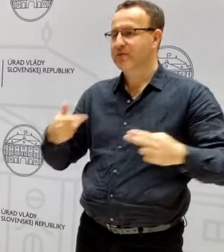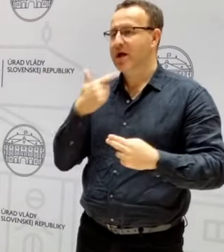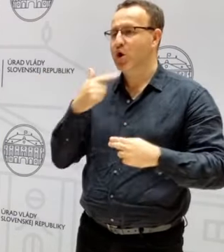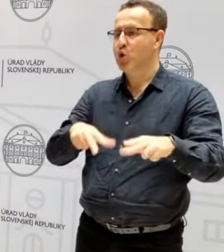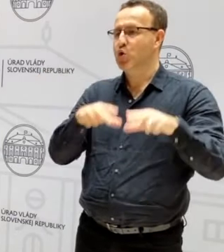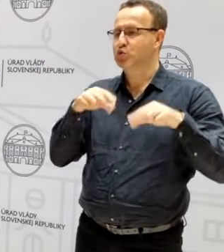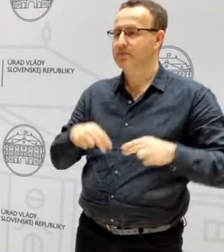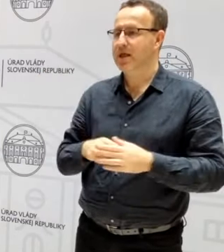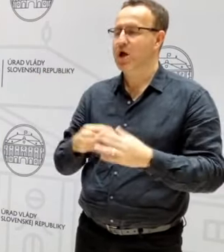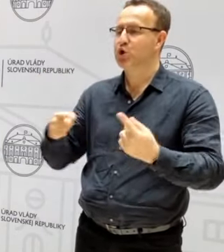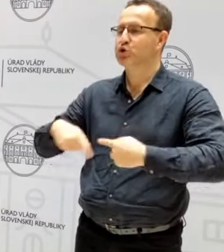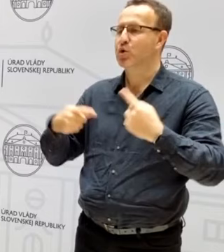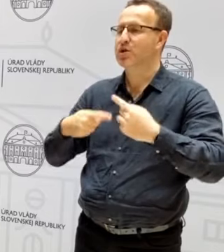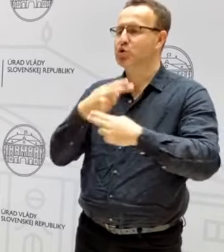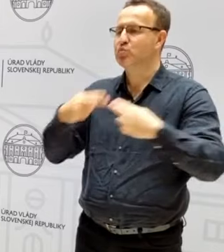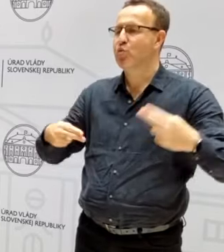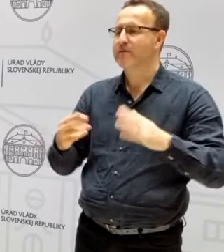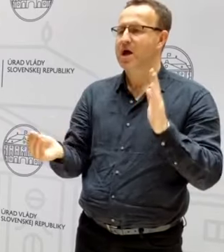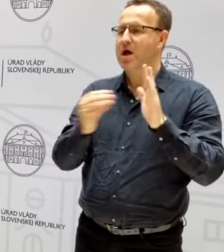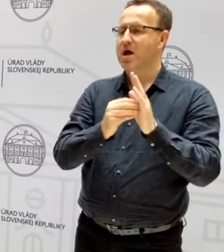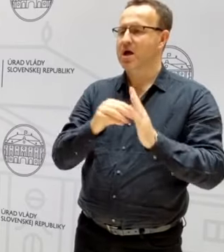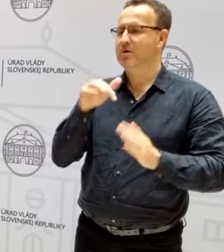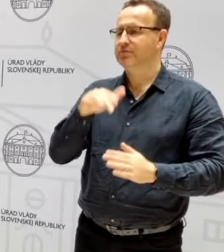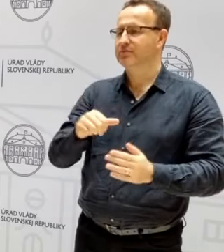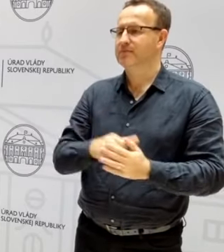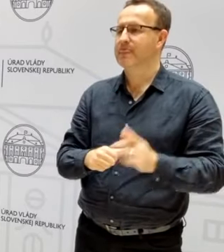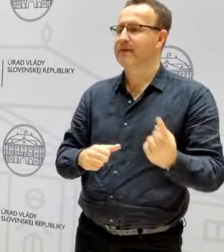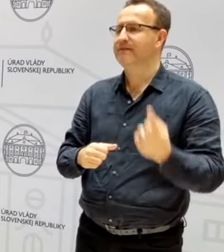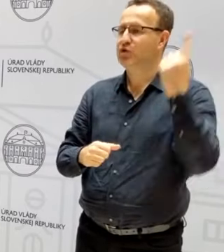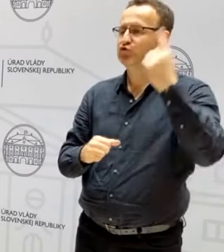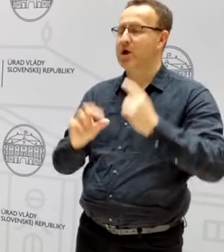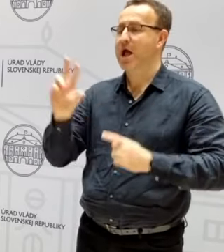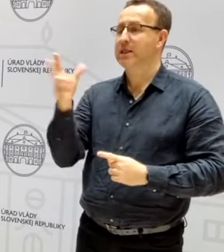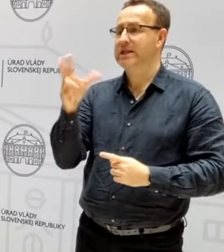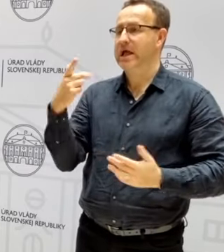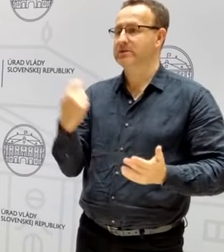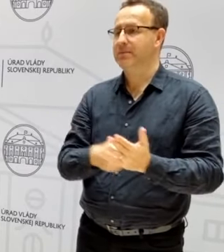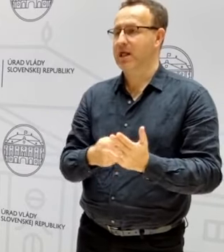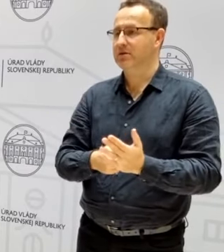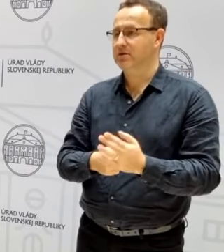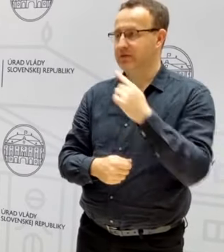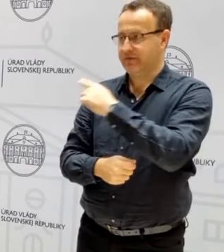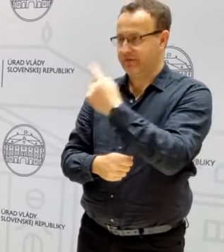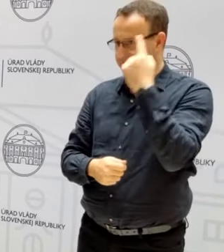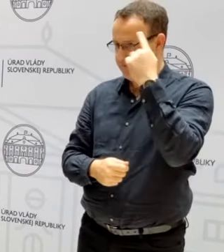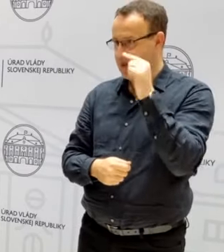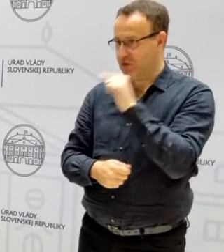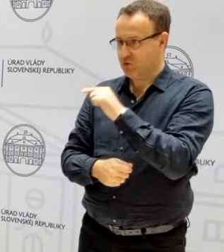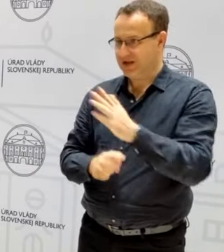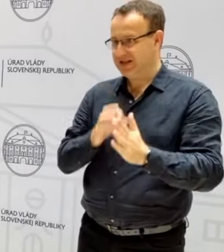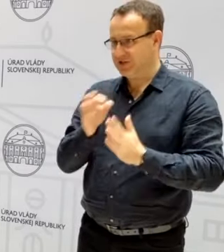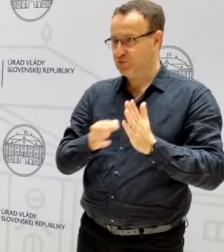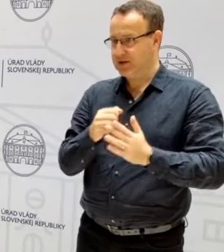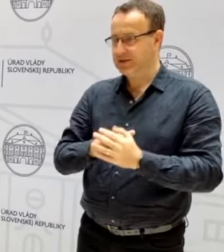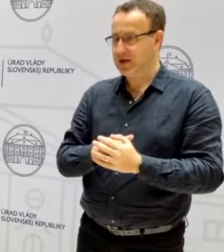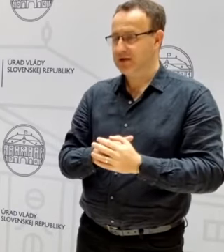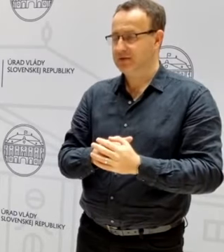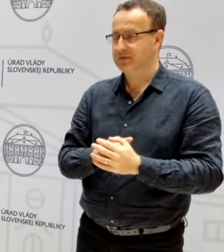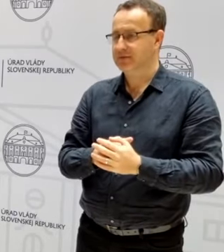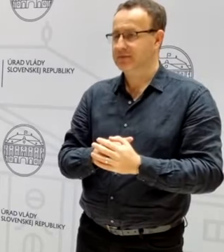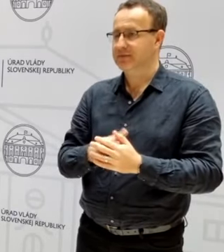ale v tých sporných zmluvách je až výška 13 platov. Vy o tejto situácii viete? Budete sa môj rekenovať? Nie som